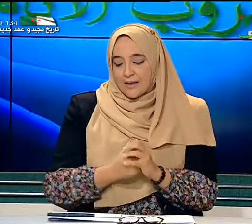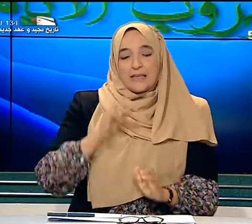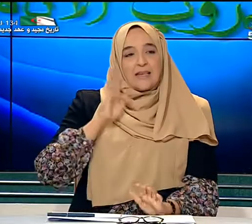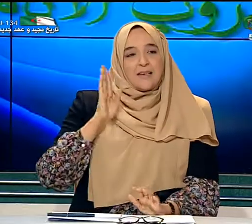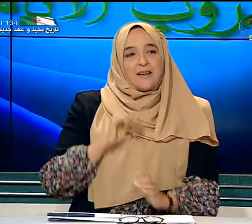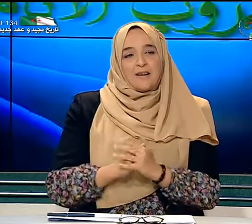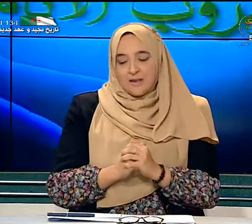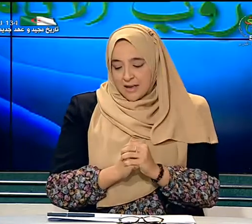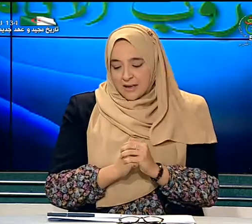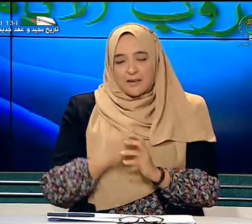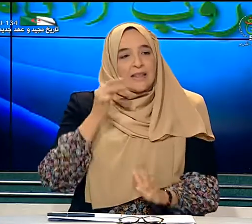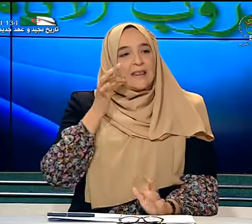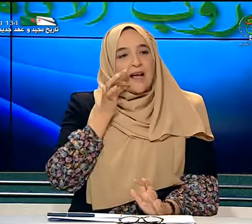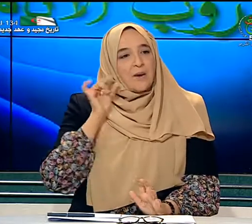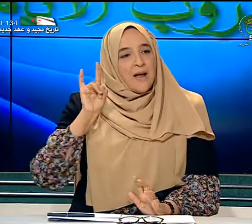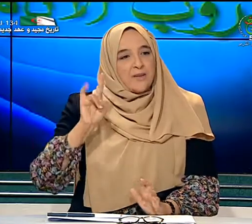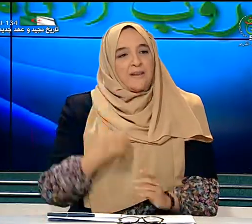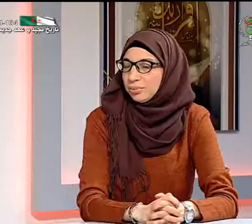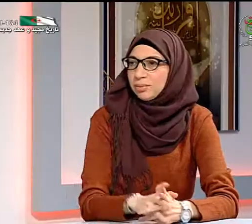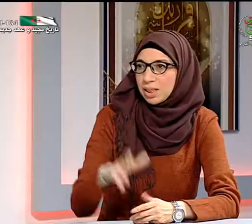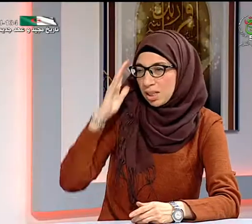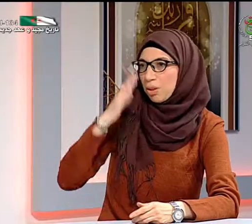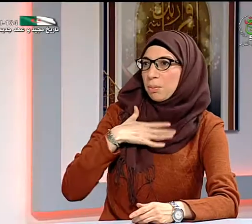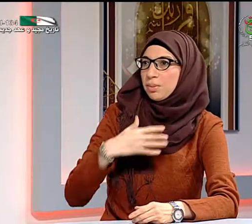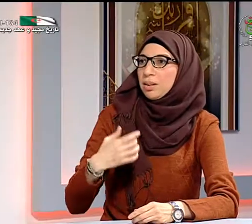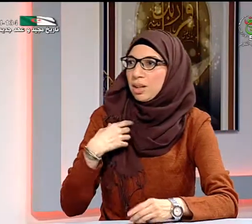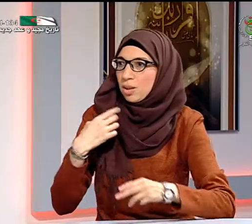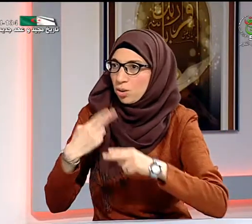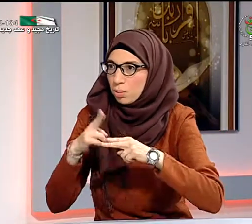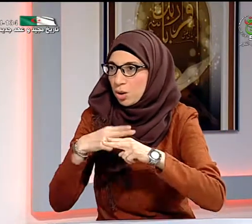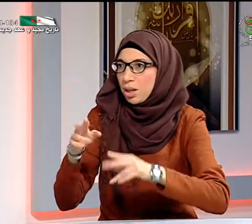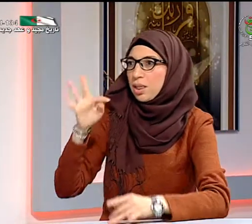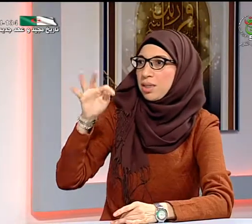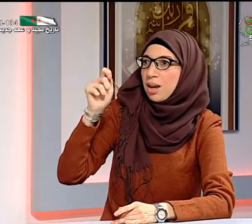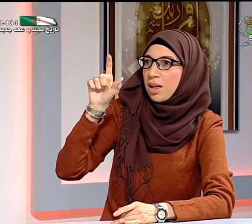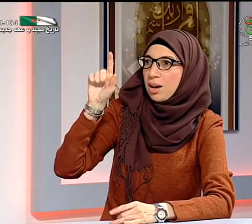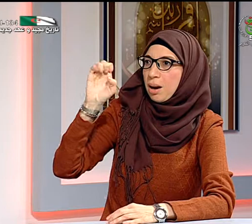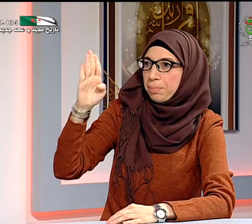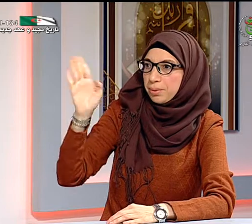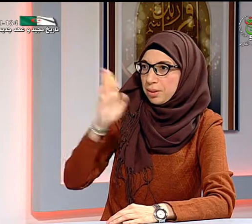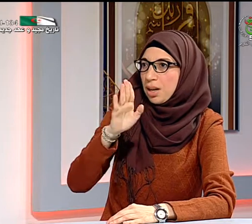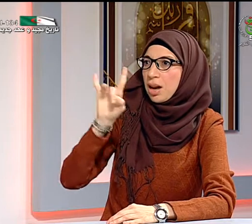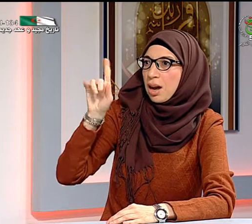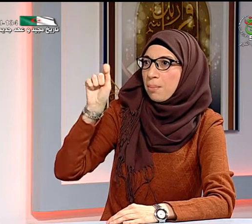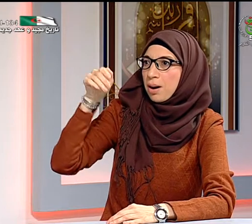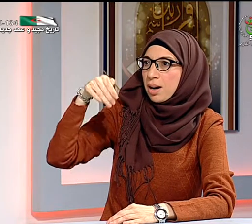السيدة طالب حميدة تفضلي عليكم السلام السلام عليكم اسمي طالب حميدة